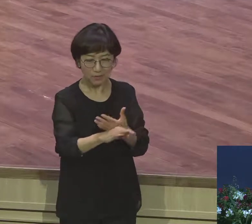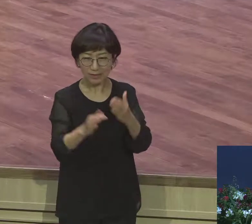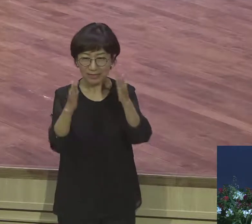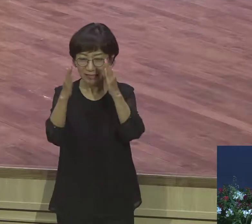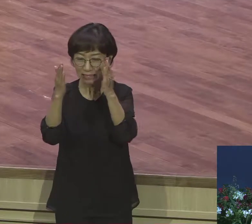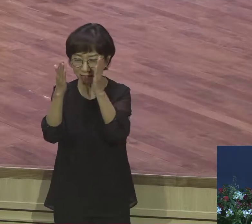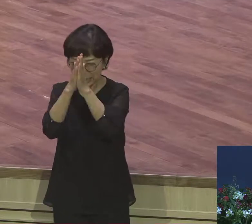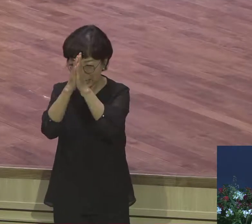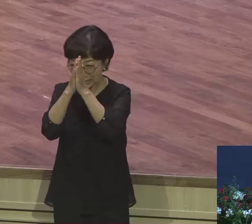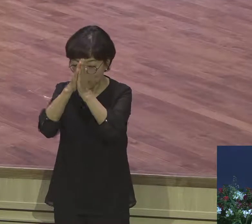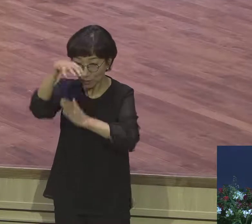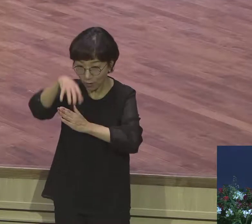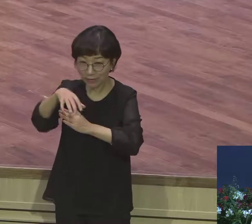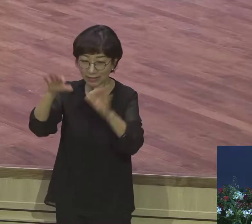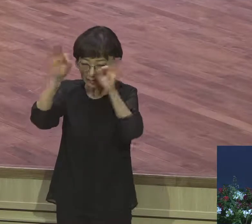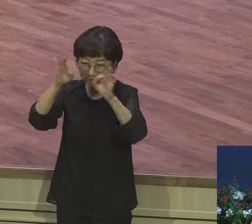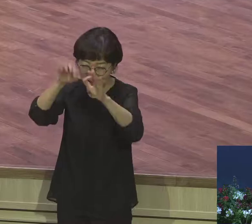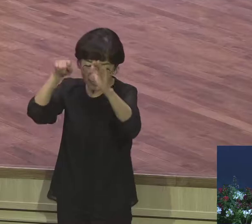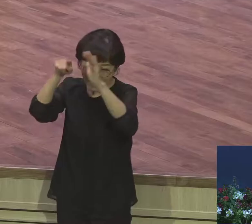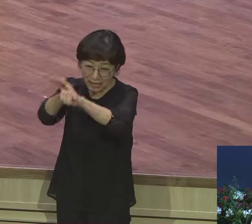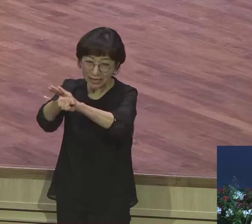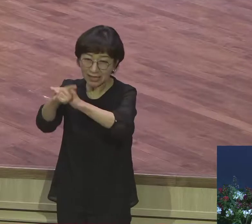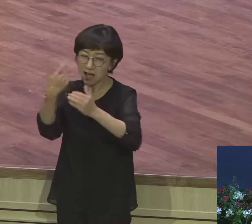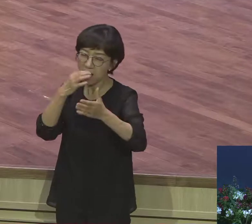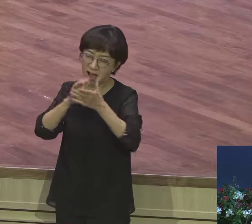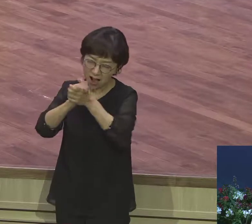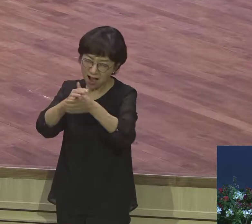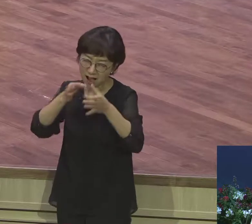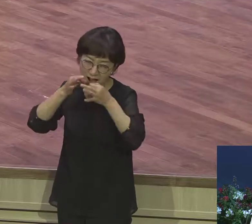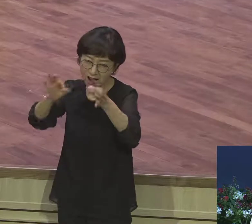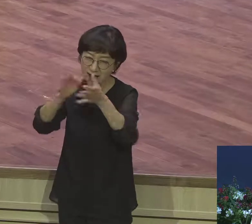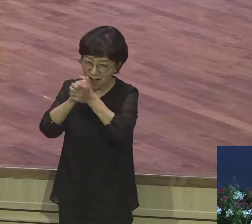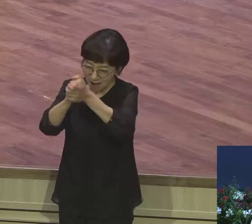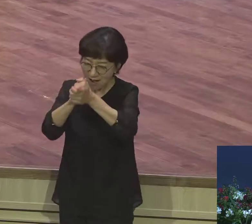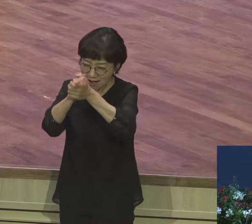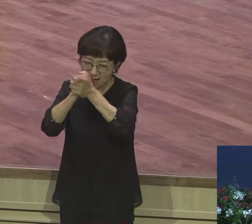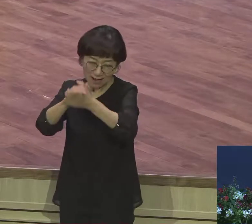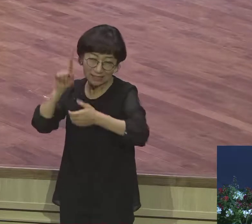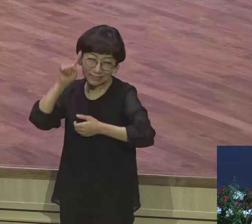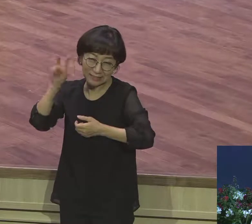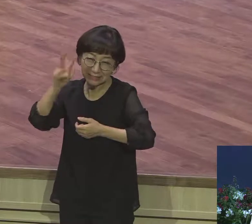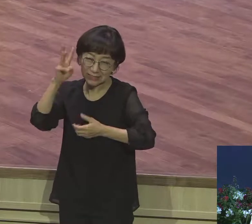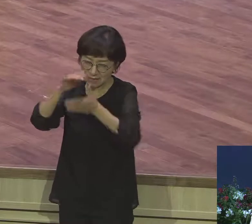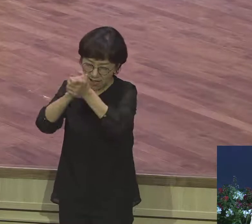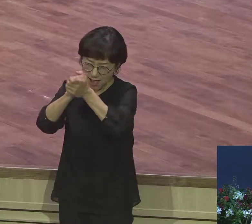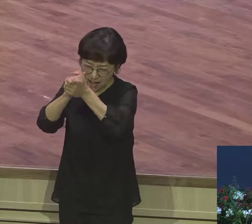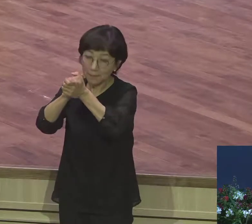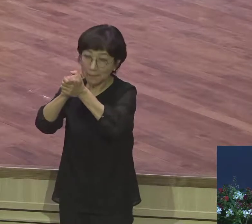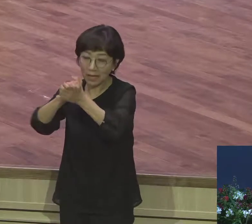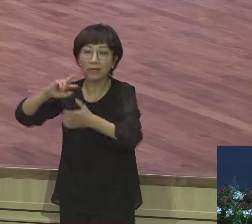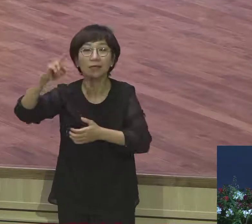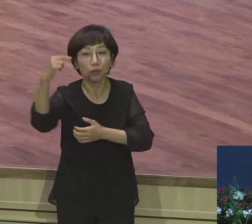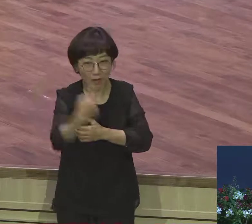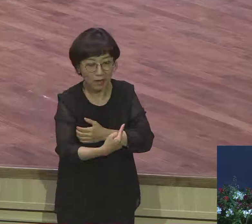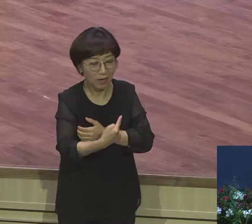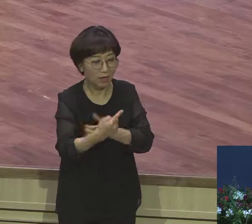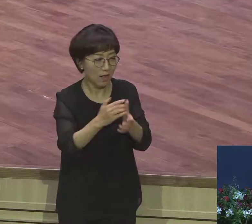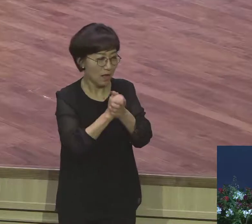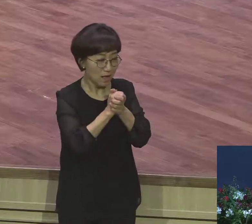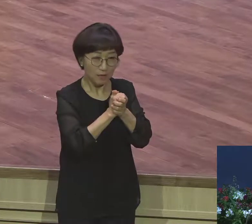기독굴을 해서 혼자 들어가니까 거기서 하나님 앞에 3일씩 기독굴을 돌아오고 돌아오고 십몇 년을 그렇게 살았어요